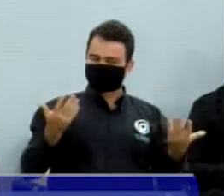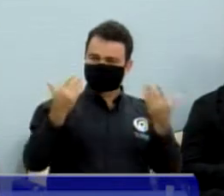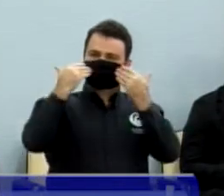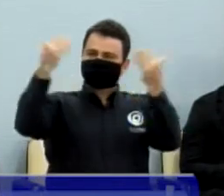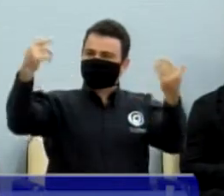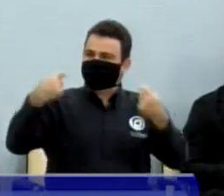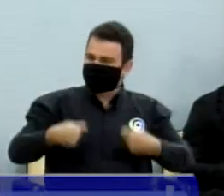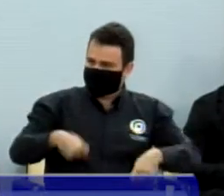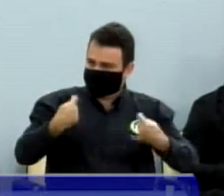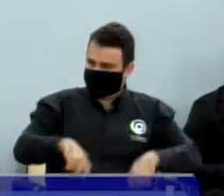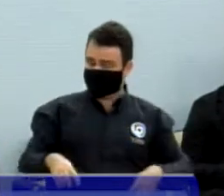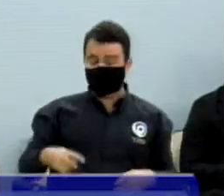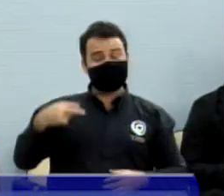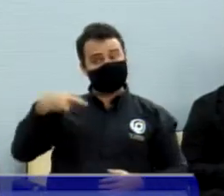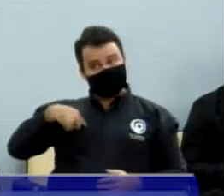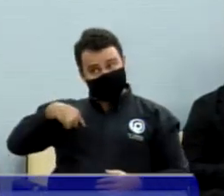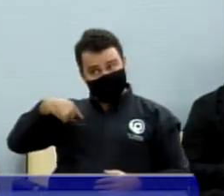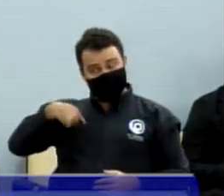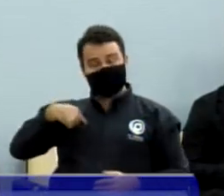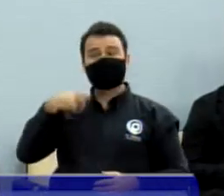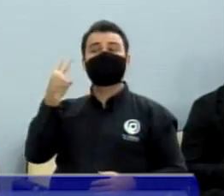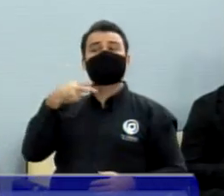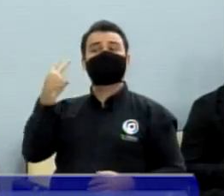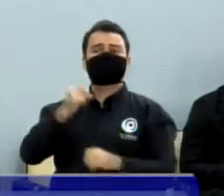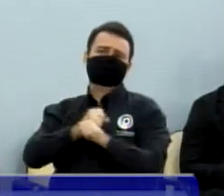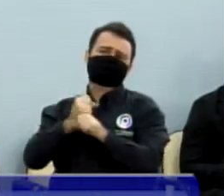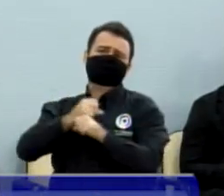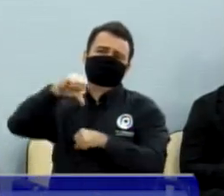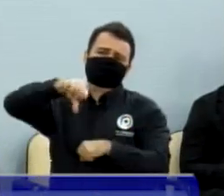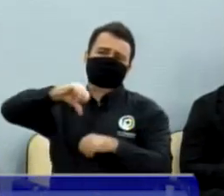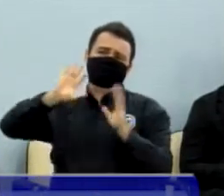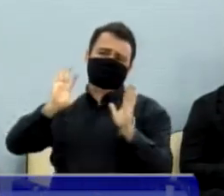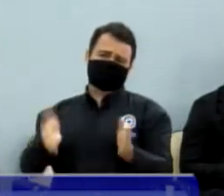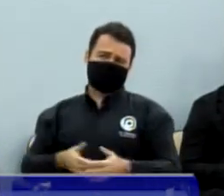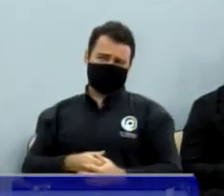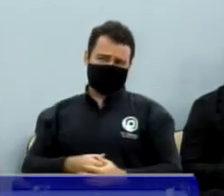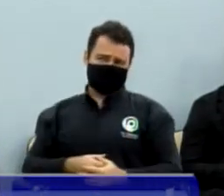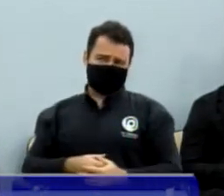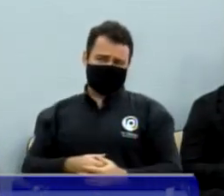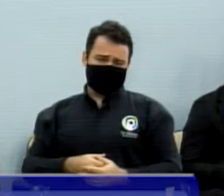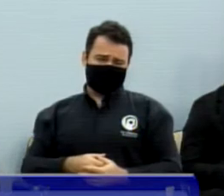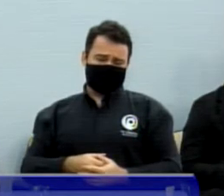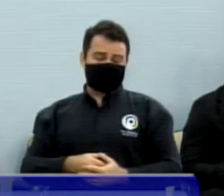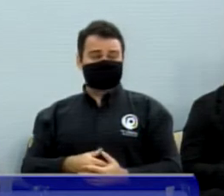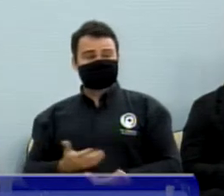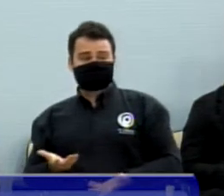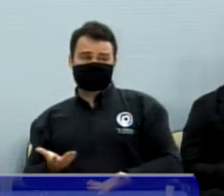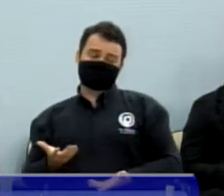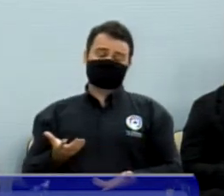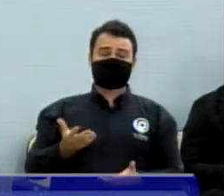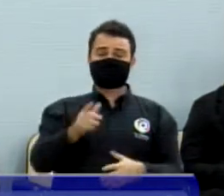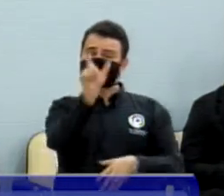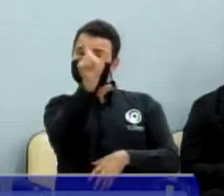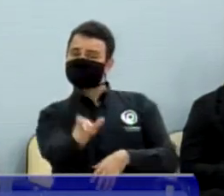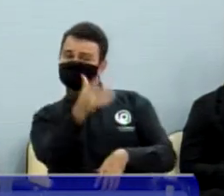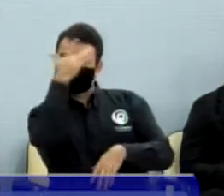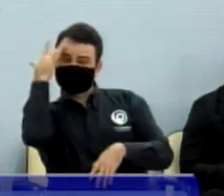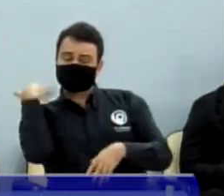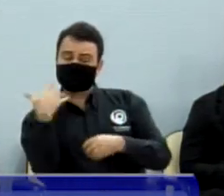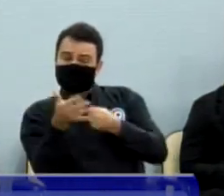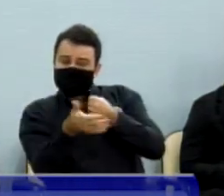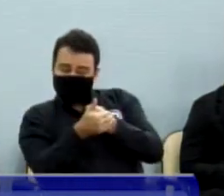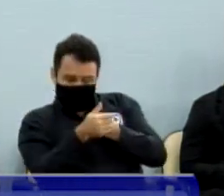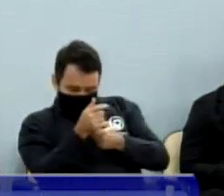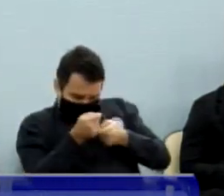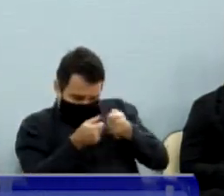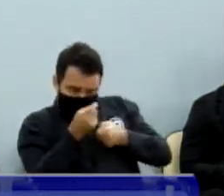nove anos como vereador. Eu tenho muito mais que isso de vida pública, talvez mais do que essa pessoa tenha de idade. Eu sou delegado de polícia há 29